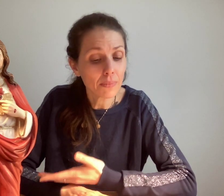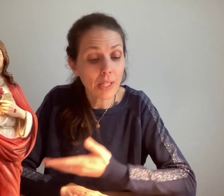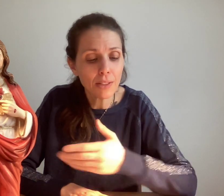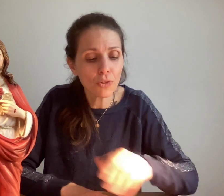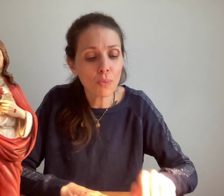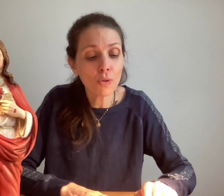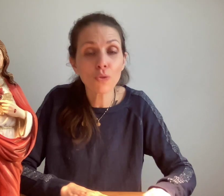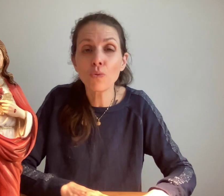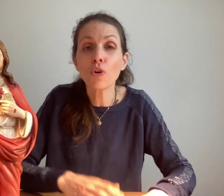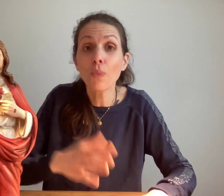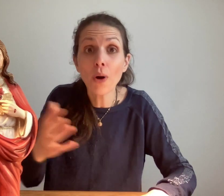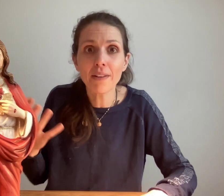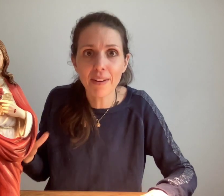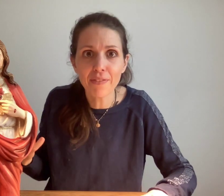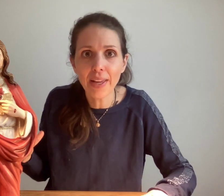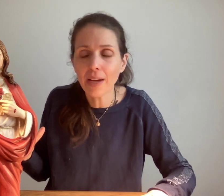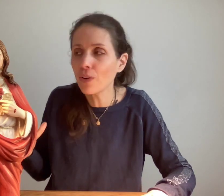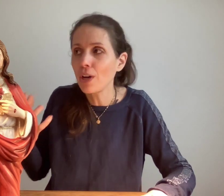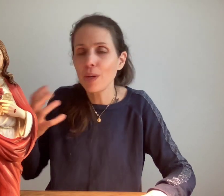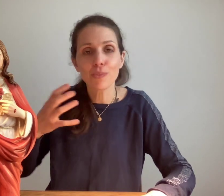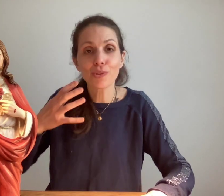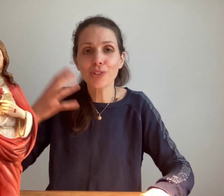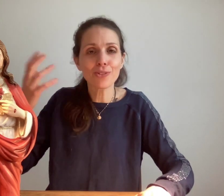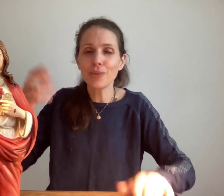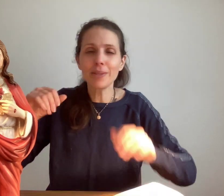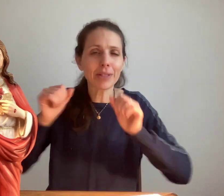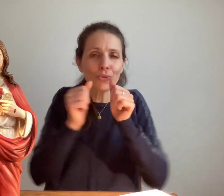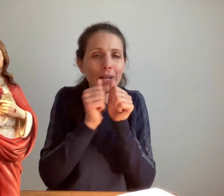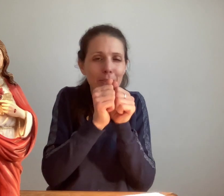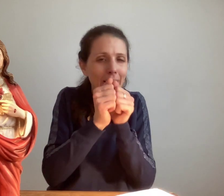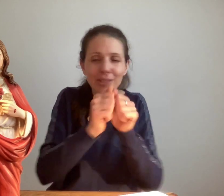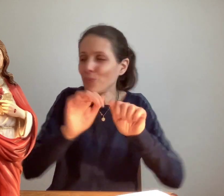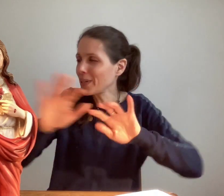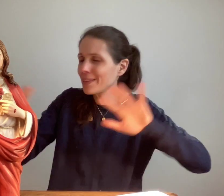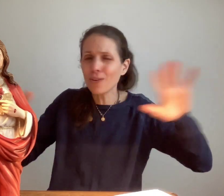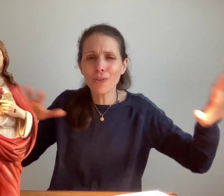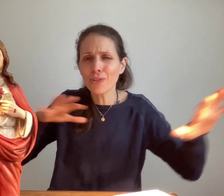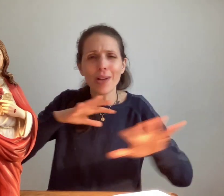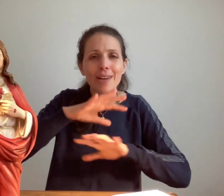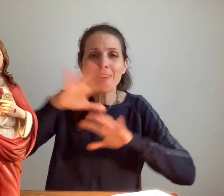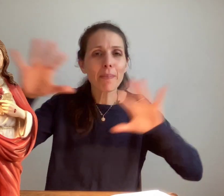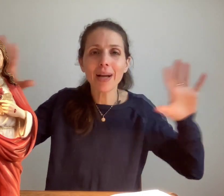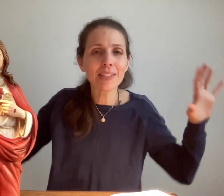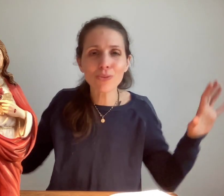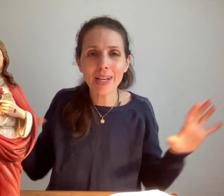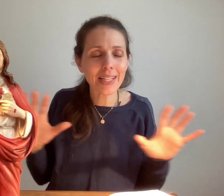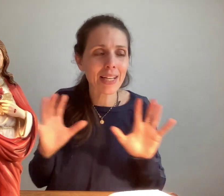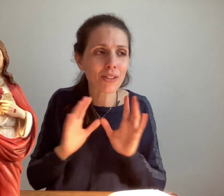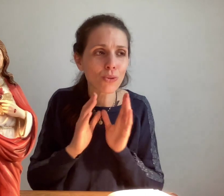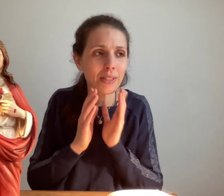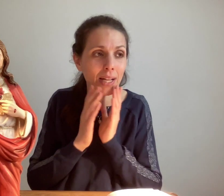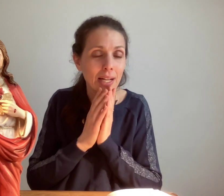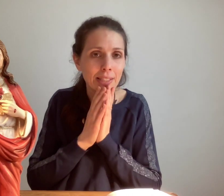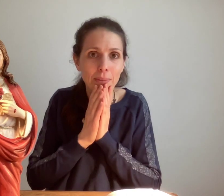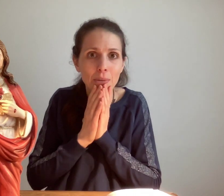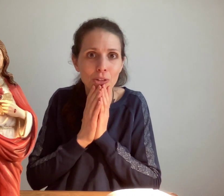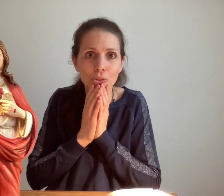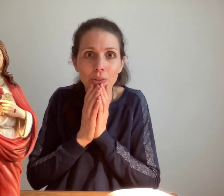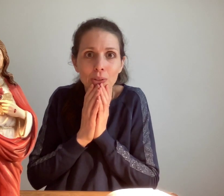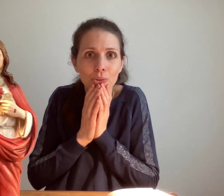Elle se demande de nouveau comment elle va faire puisque Jésus lui dit « Tu dois être partout présente, faire parler toute la création, etc. » Elle dit « Mais moi, je ne suis qu'une